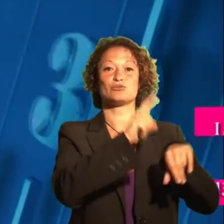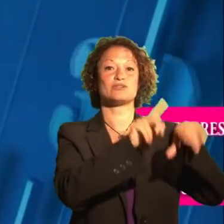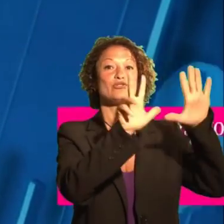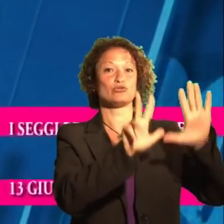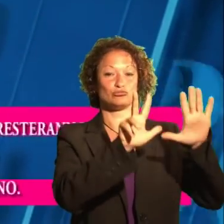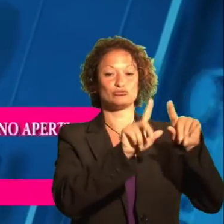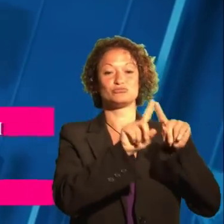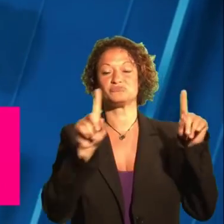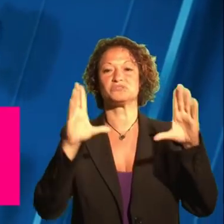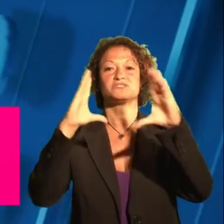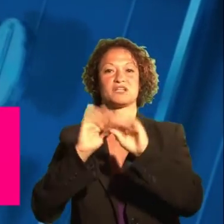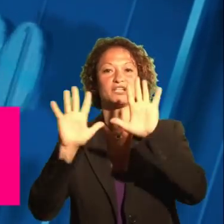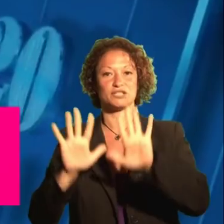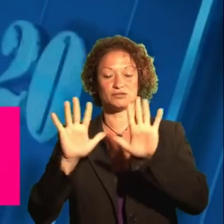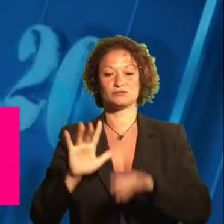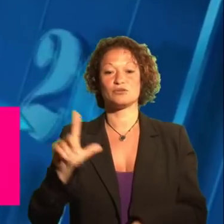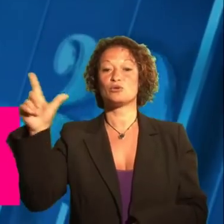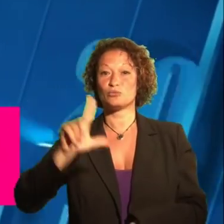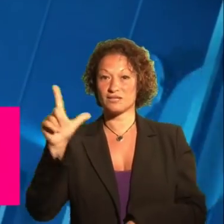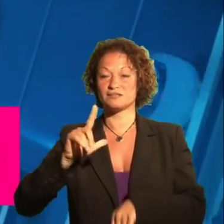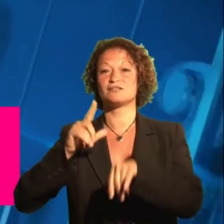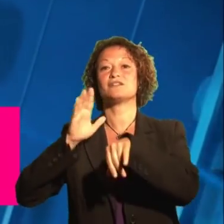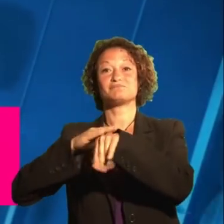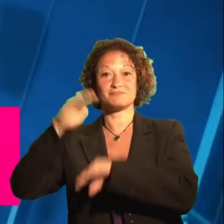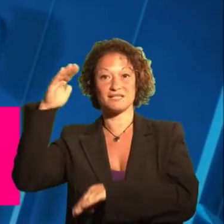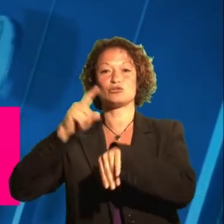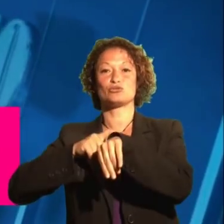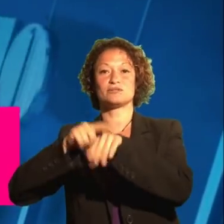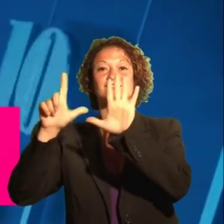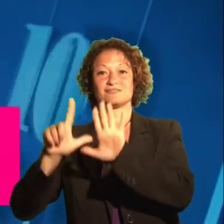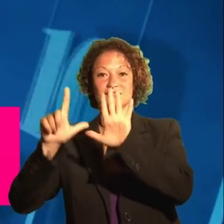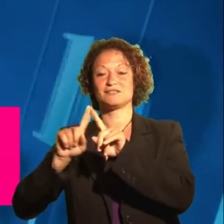I seggi resteranno aperti dalle 8 alle 22 di domenica e dalle 7 alle 15 di lunedì.